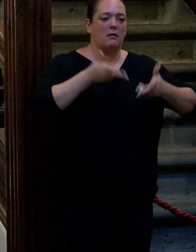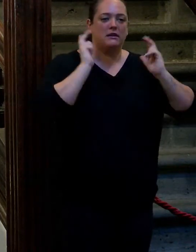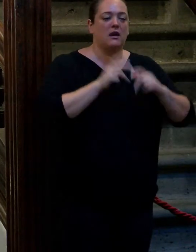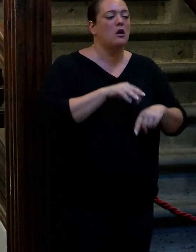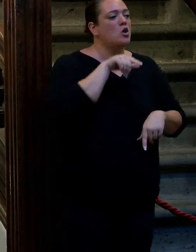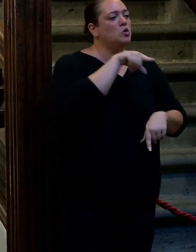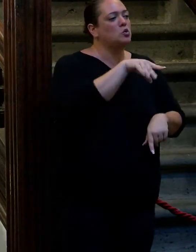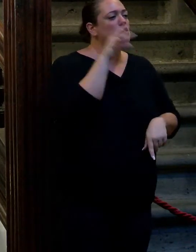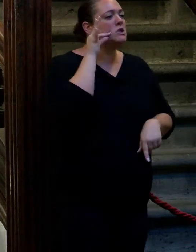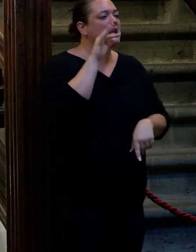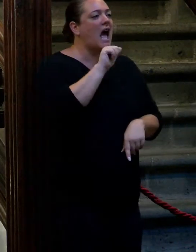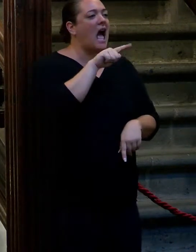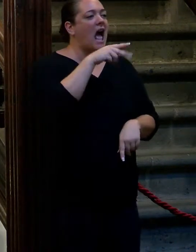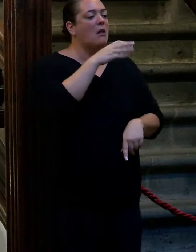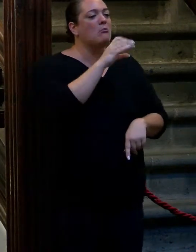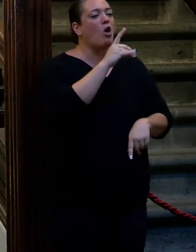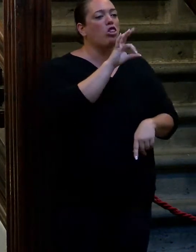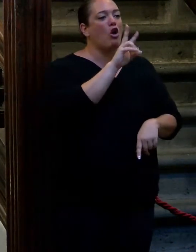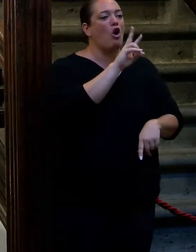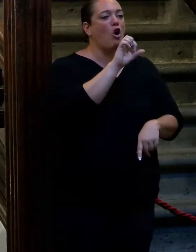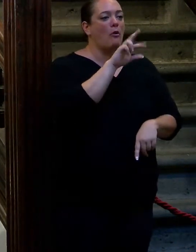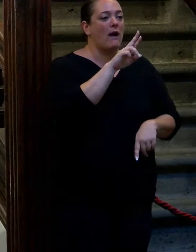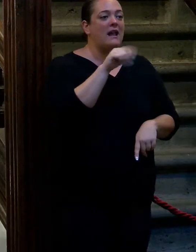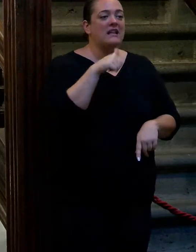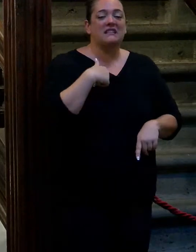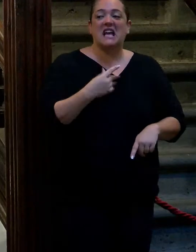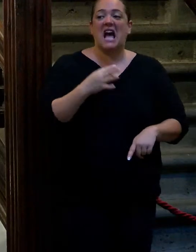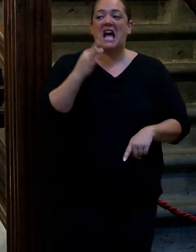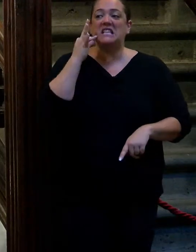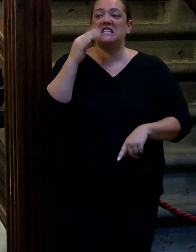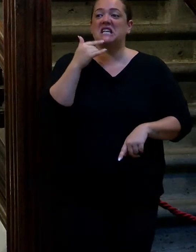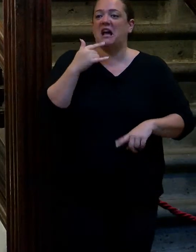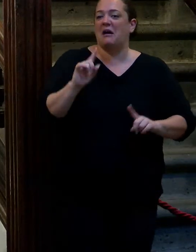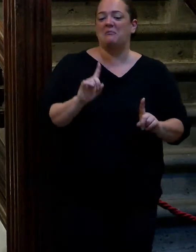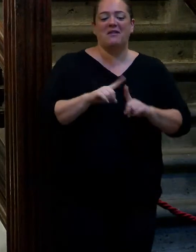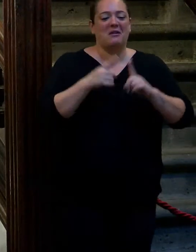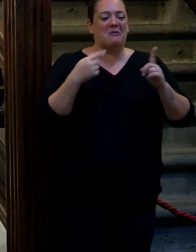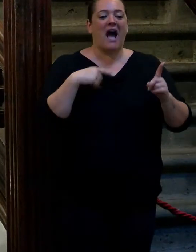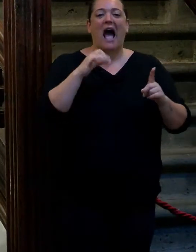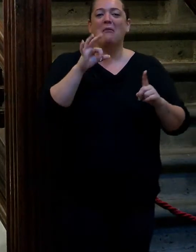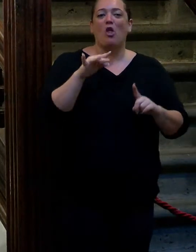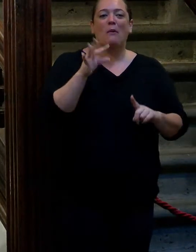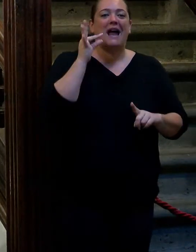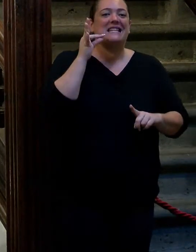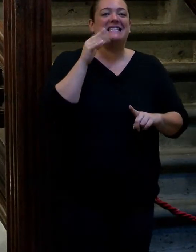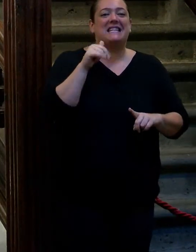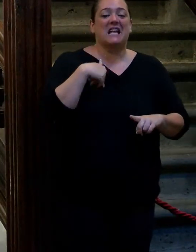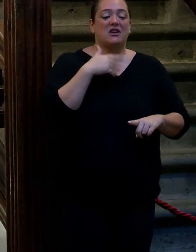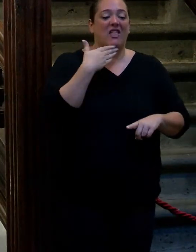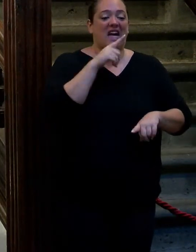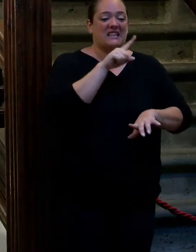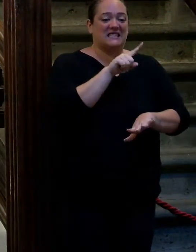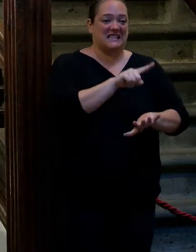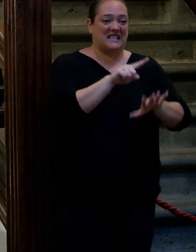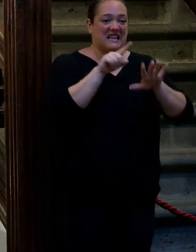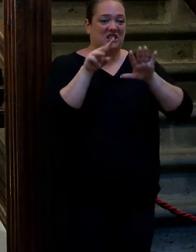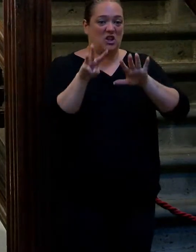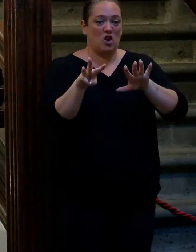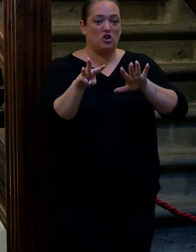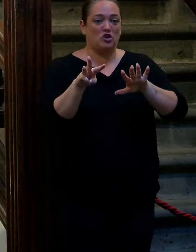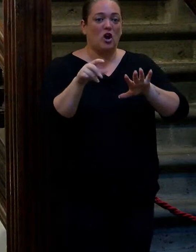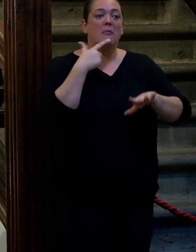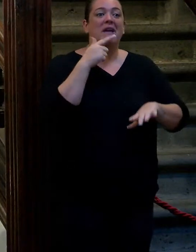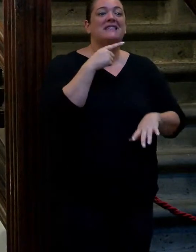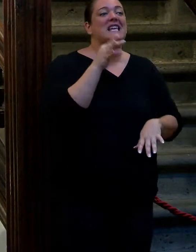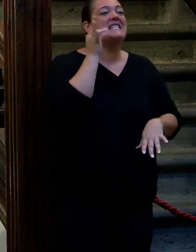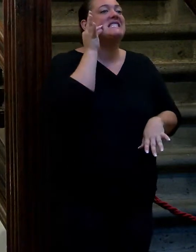una chica Almodóvar bueno yo ya que me llaman chica me da igual si es Almodóvar o de quien sea porque como tengo 68 años con esta cuando me llaman chica